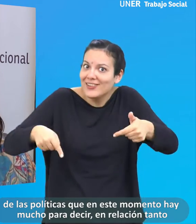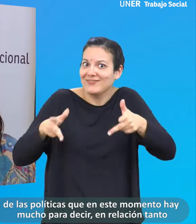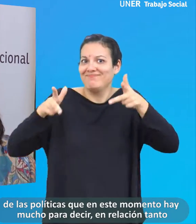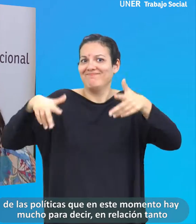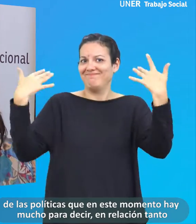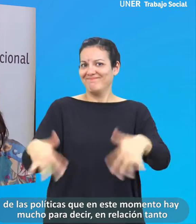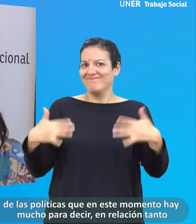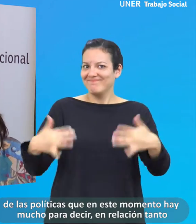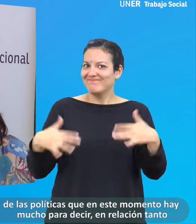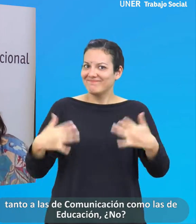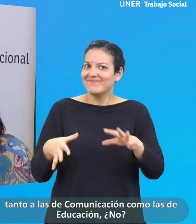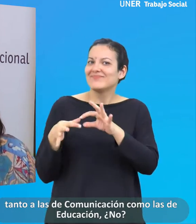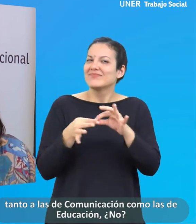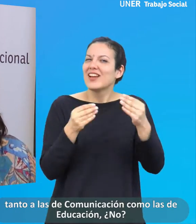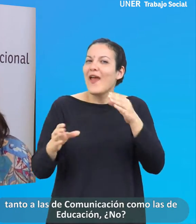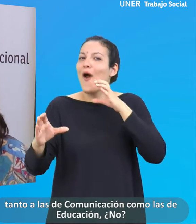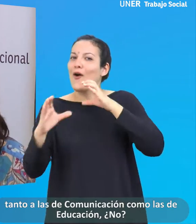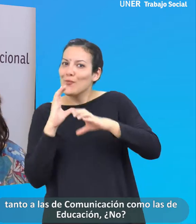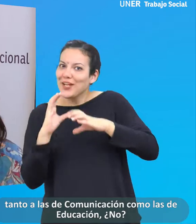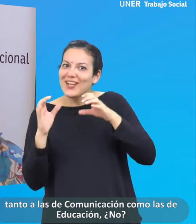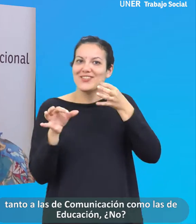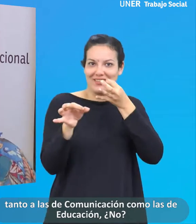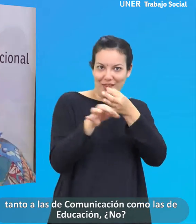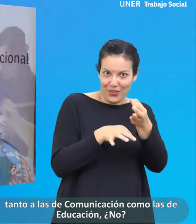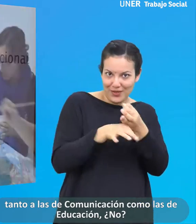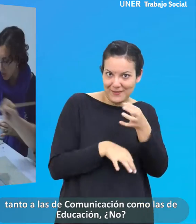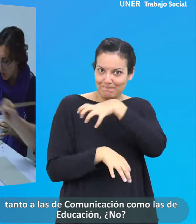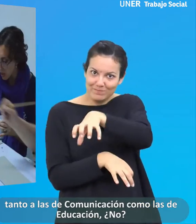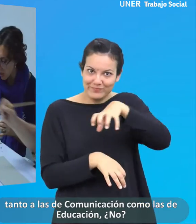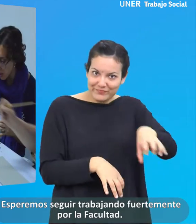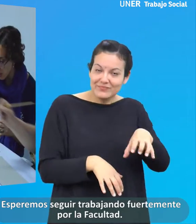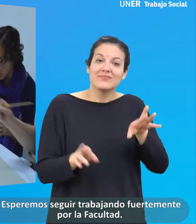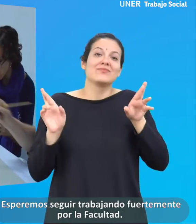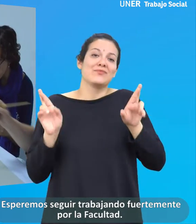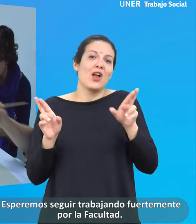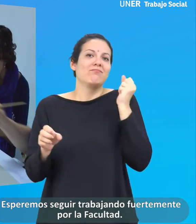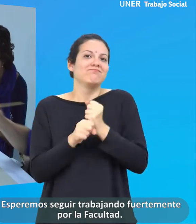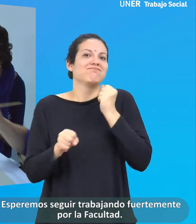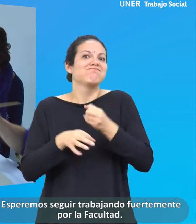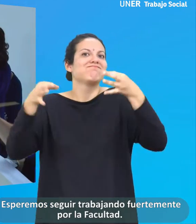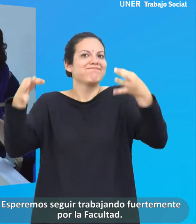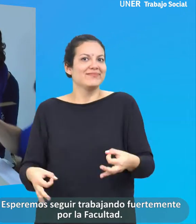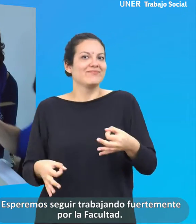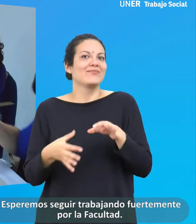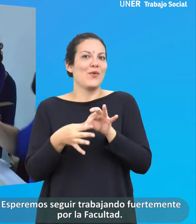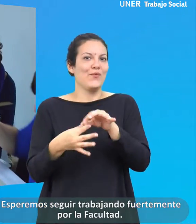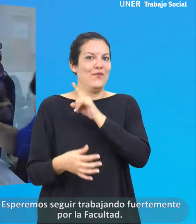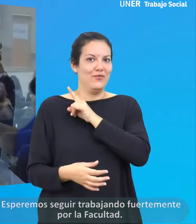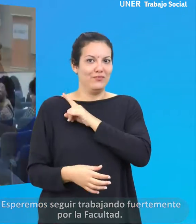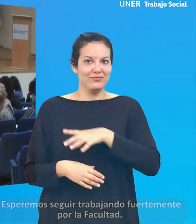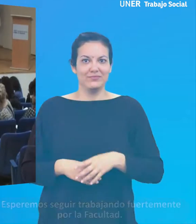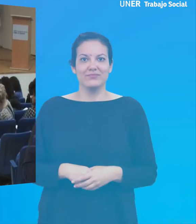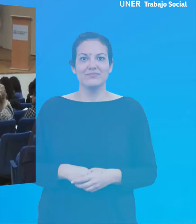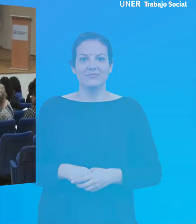momento hay mucho para decir en relación tanto a las de comunicación como a las de educación. Esperemos seguir trabajando fuertemente por la